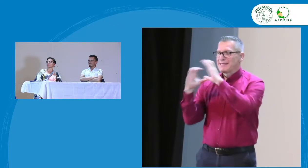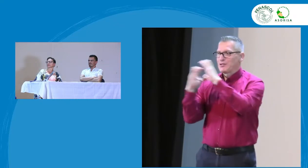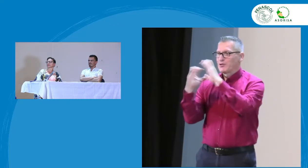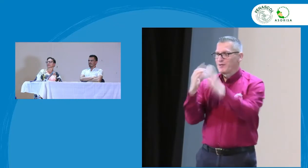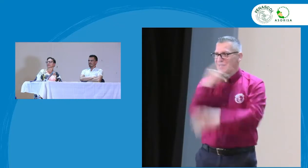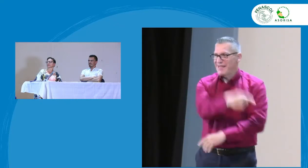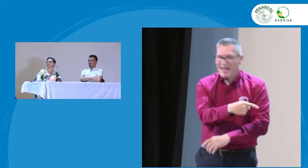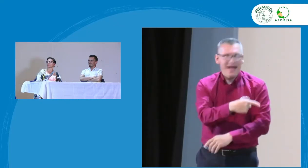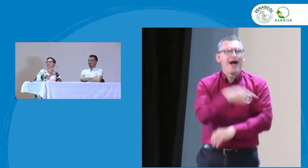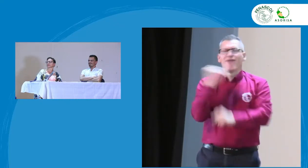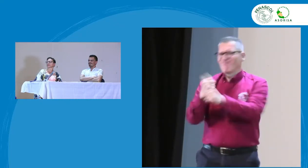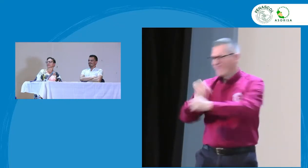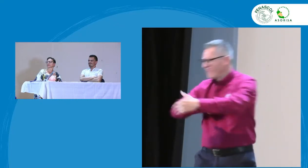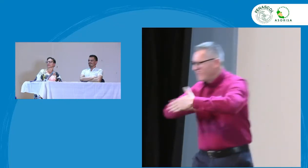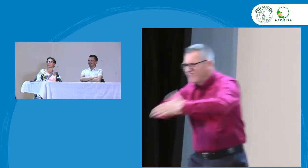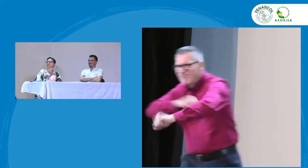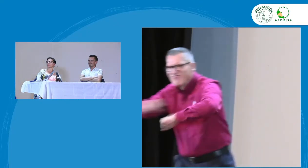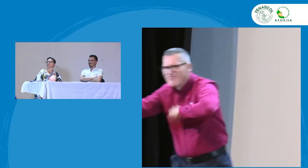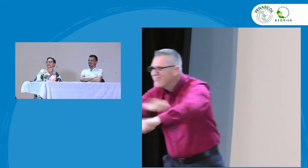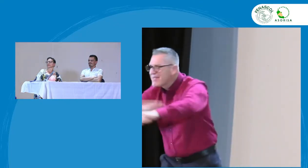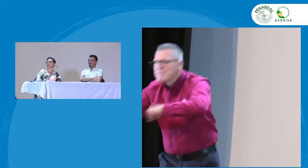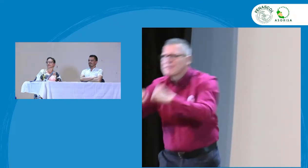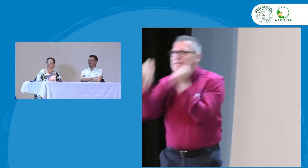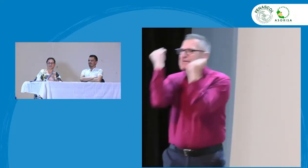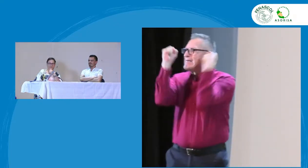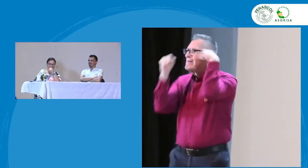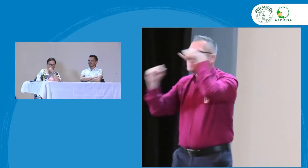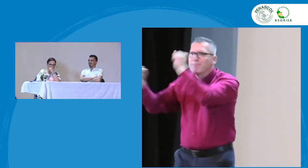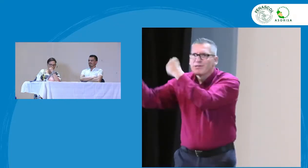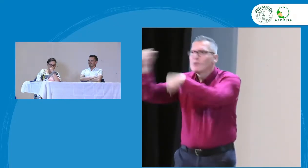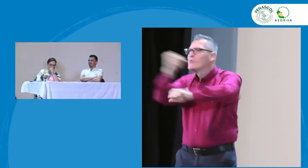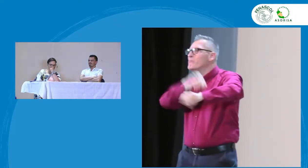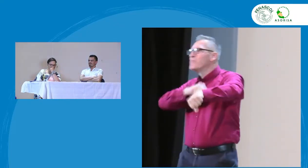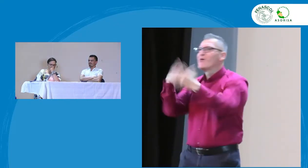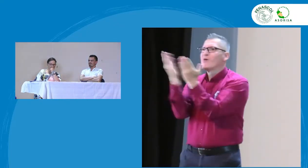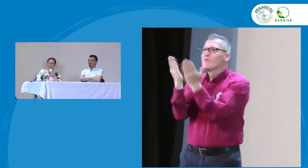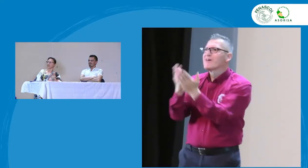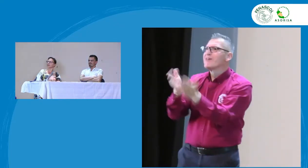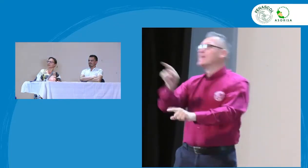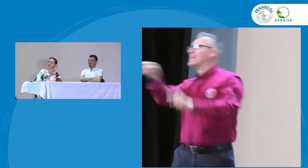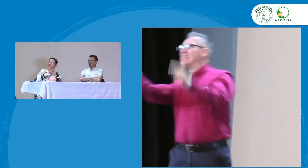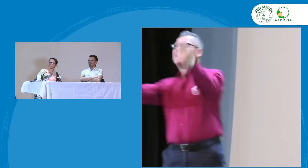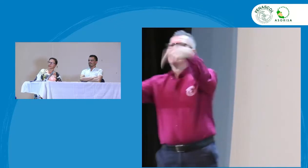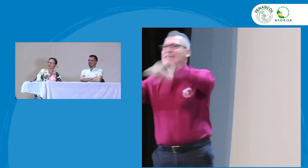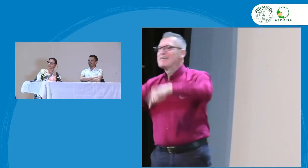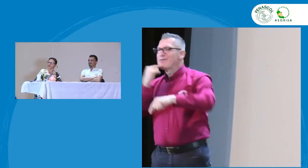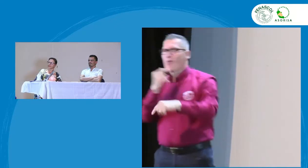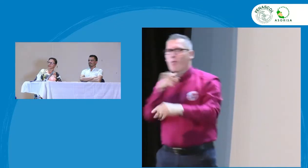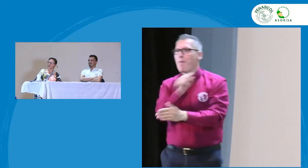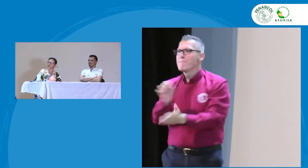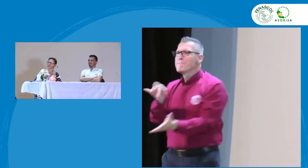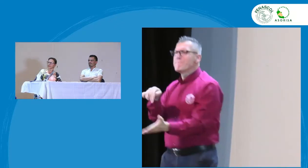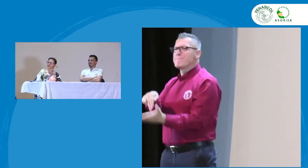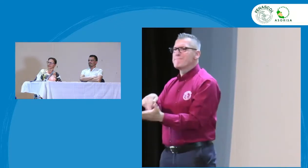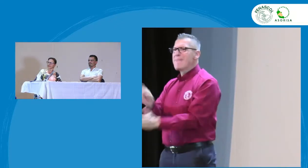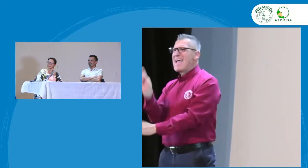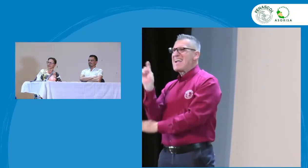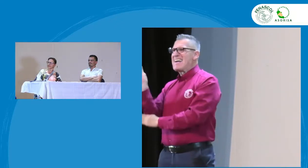Estos dos, parte de sus dos perfiles también lo ayudan en su trabajo como líder al